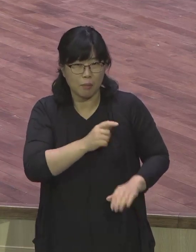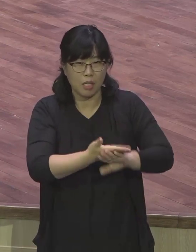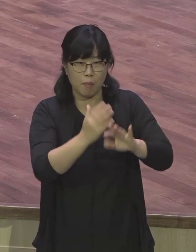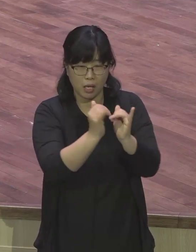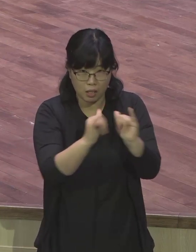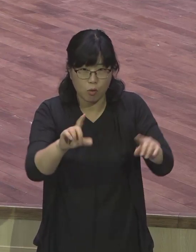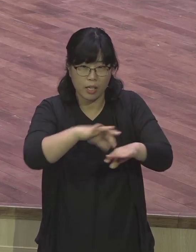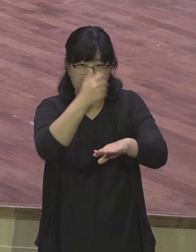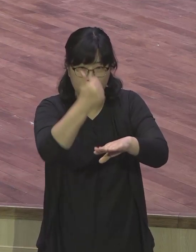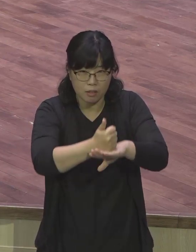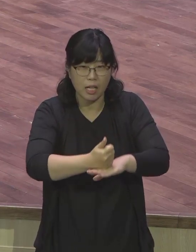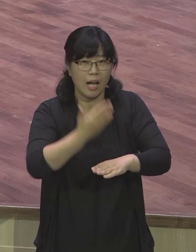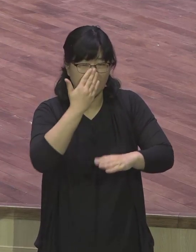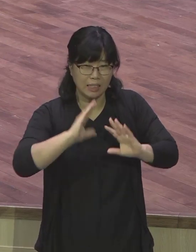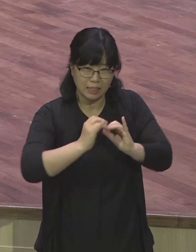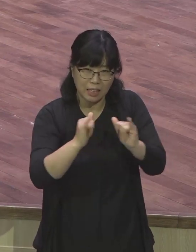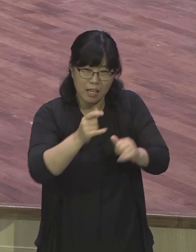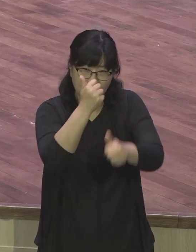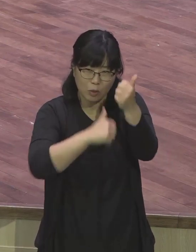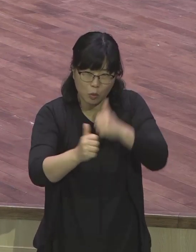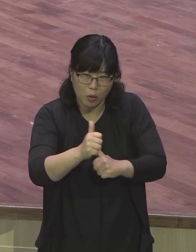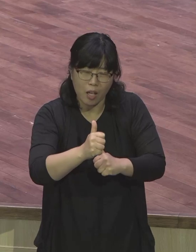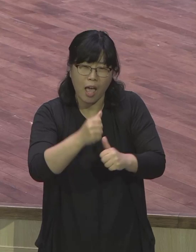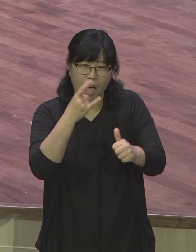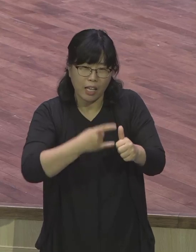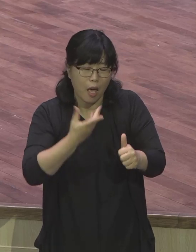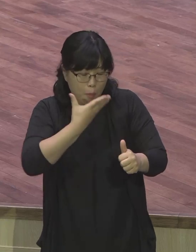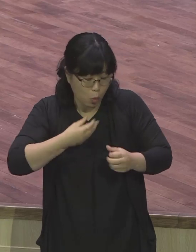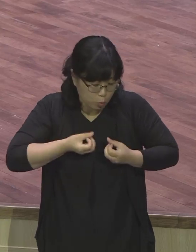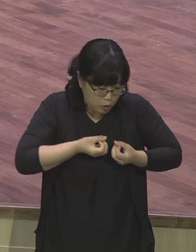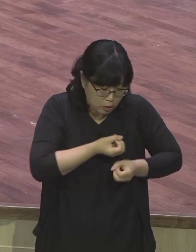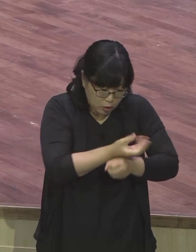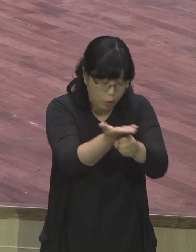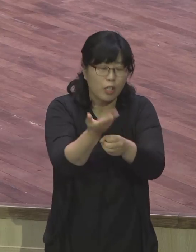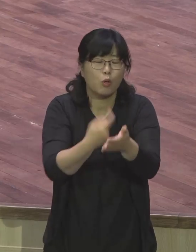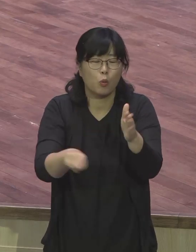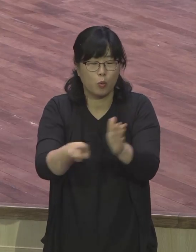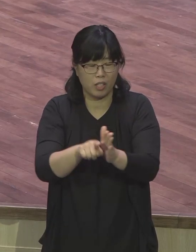이사의 자손들에게 전하기 위하여 택한 나의 그르시라 아멘